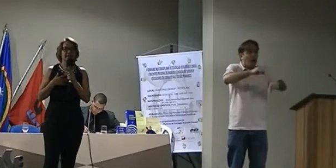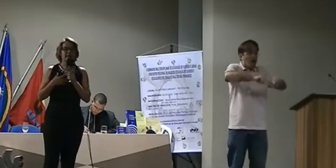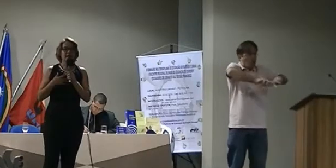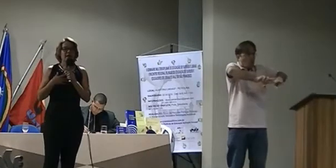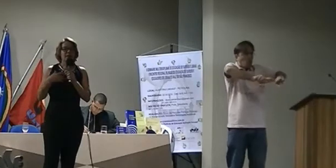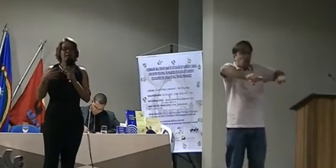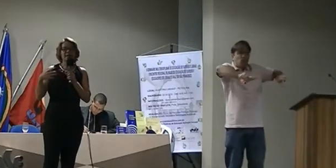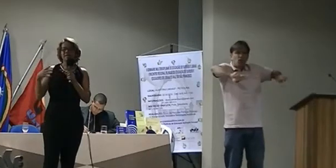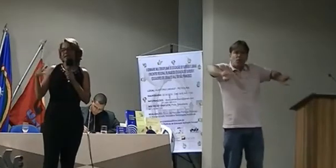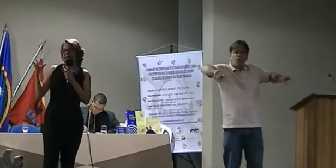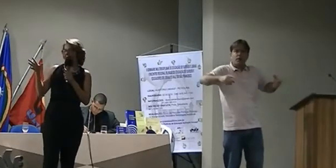Mas,